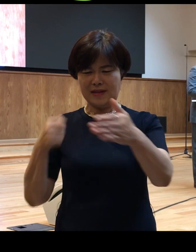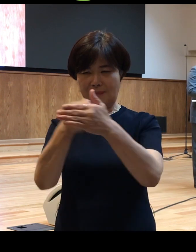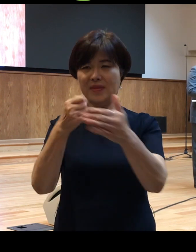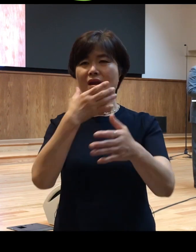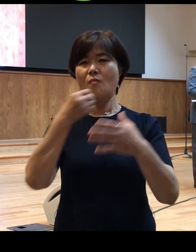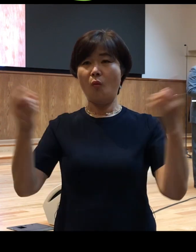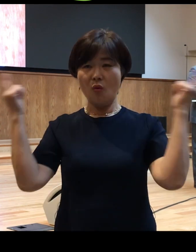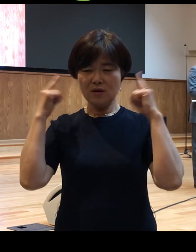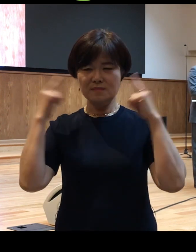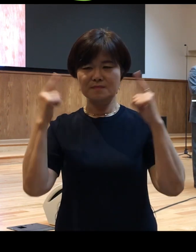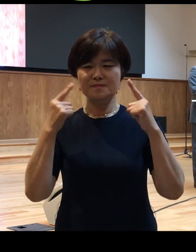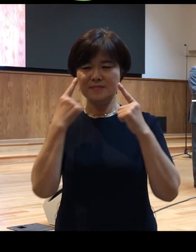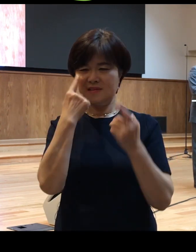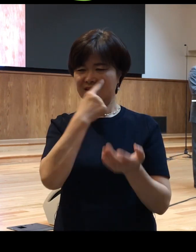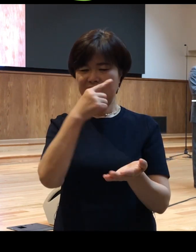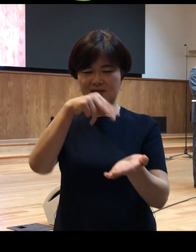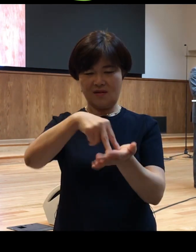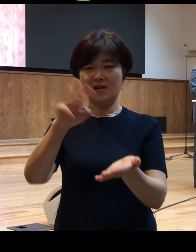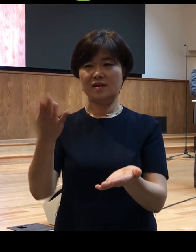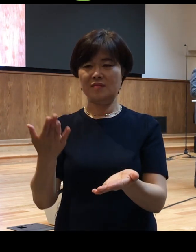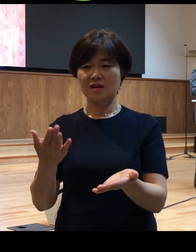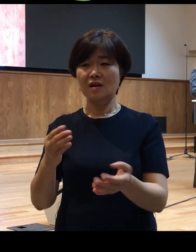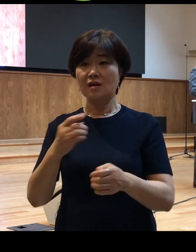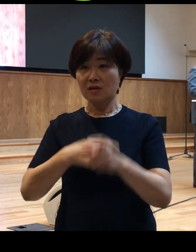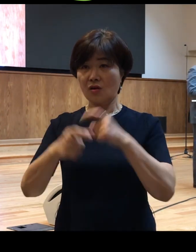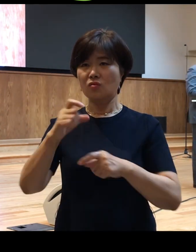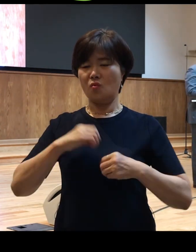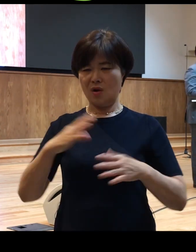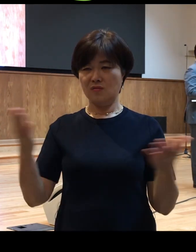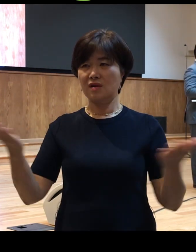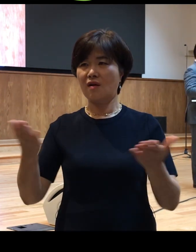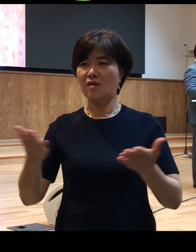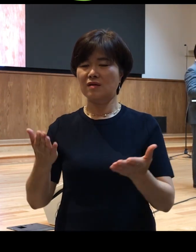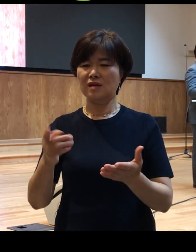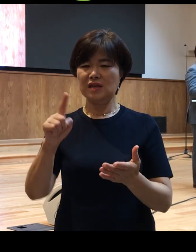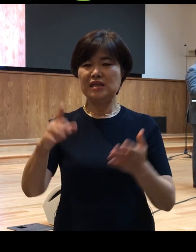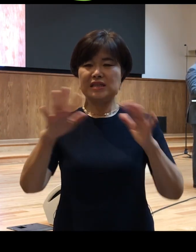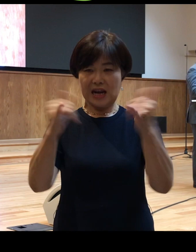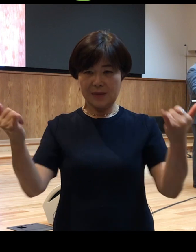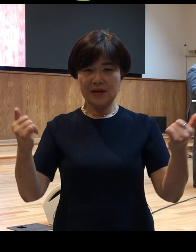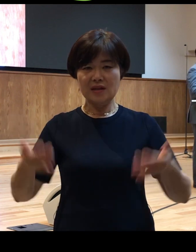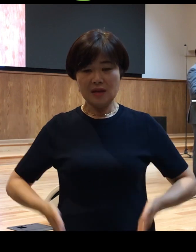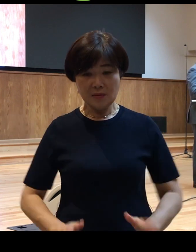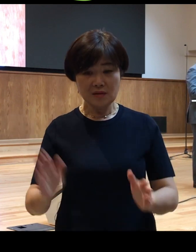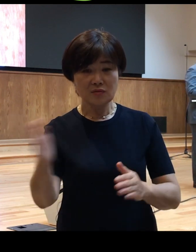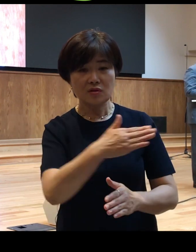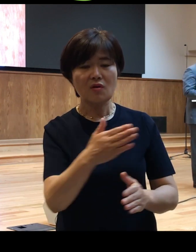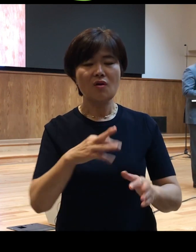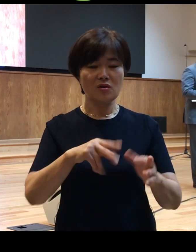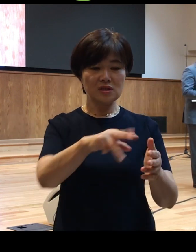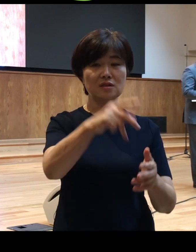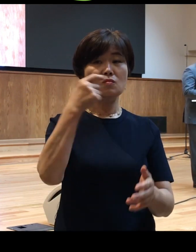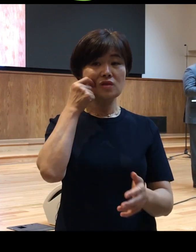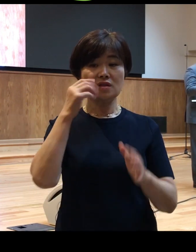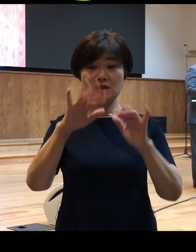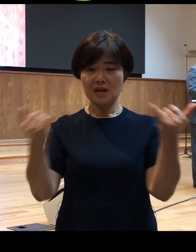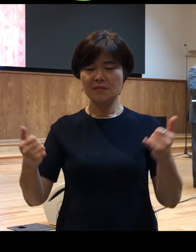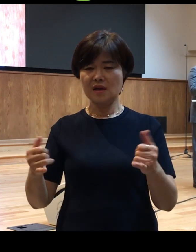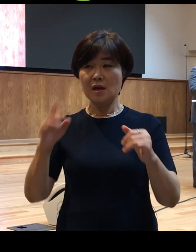증언했던 것입니다 그럼 더 놀라운 사건은 이 사람이 나면서부터 걷지 못하던 사람이 바울이 전하는 예수